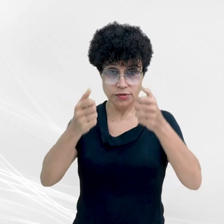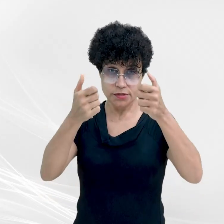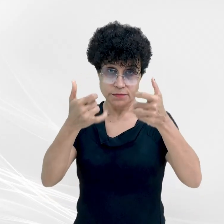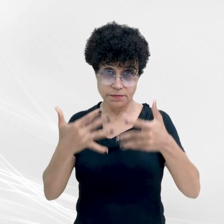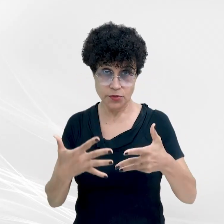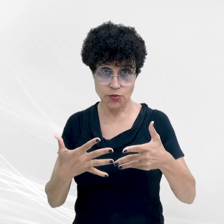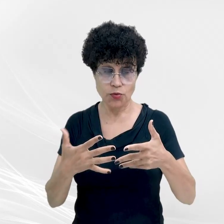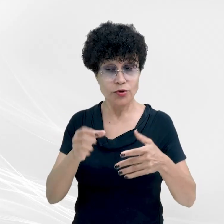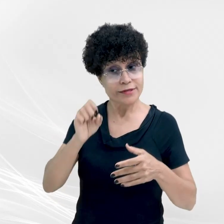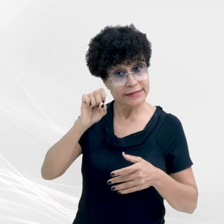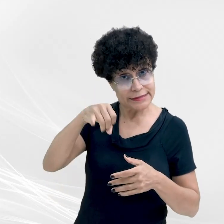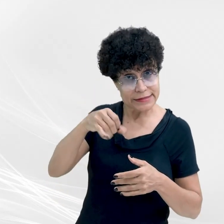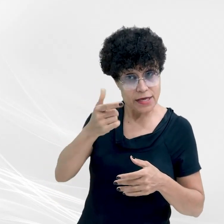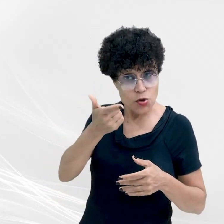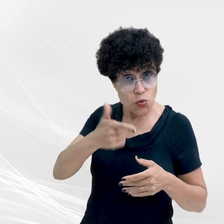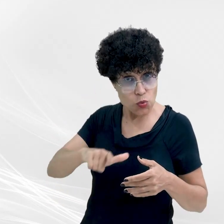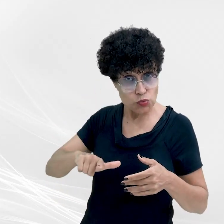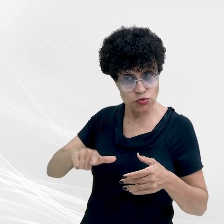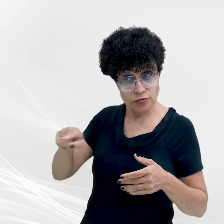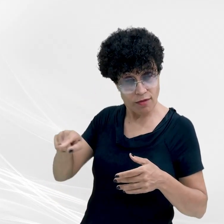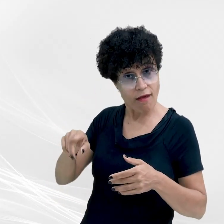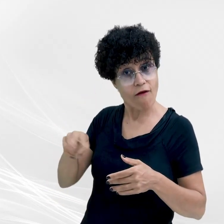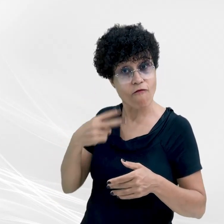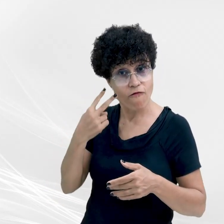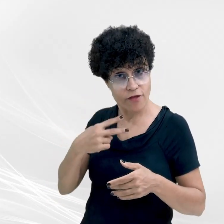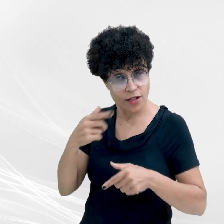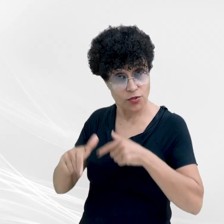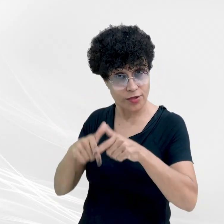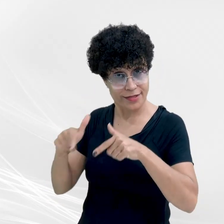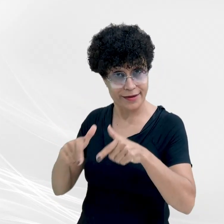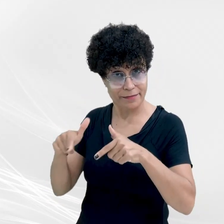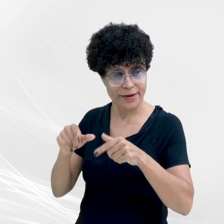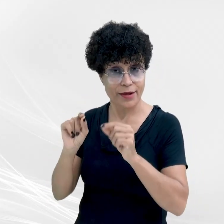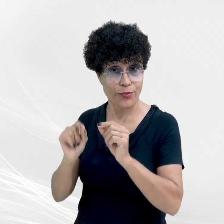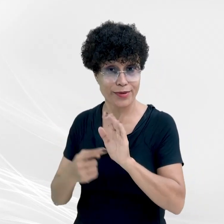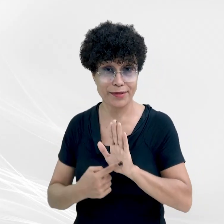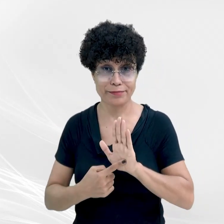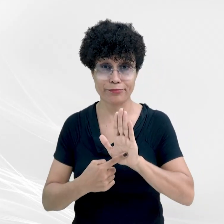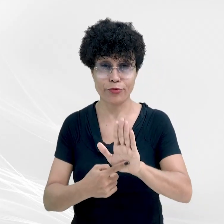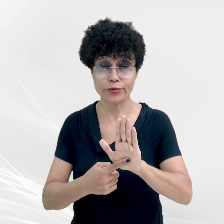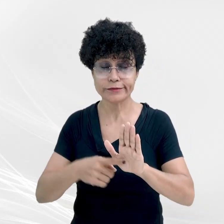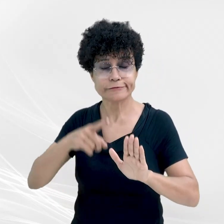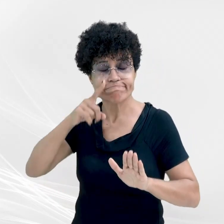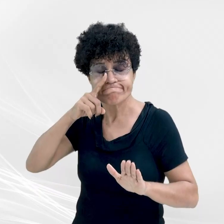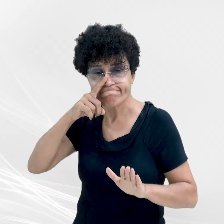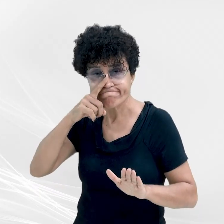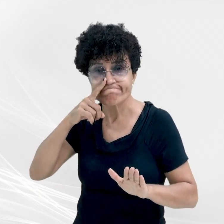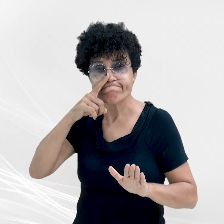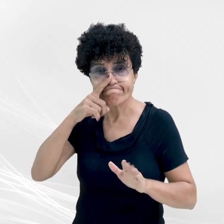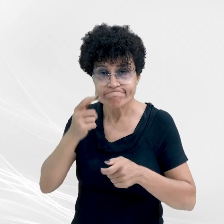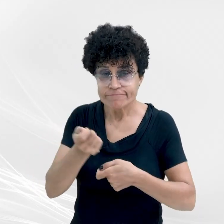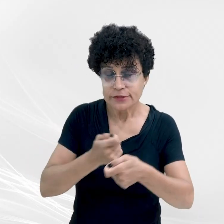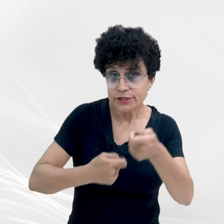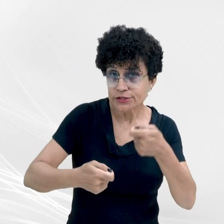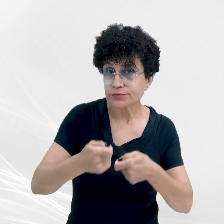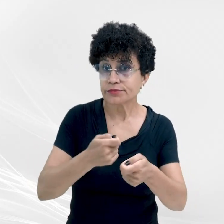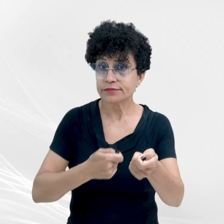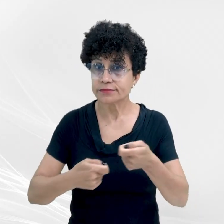a continuidade do mandato do vereador redunda em nítido perigo à administração pública e à